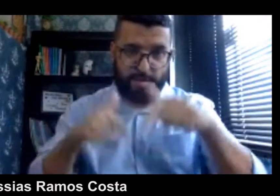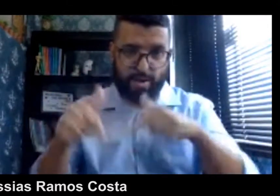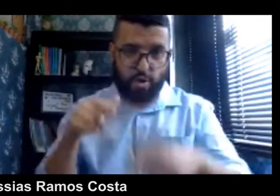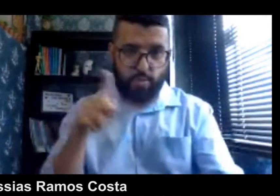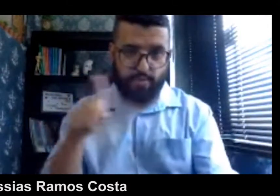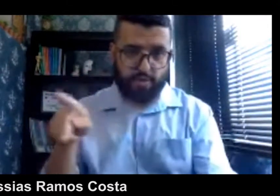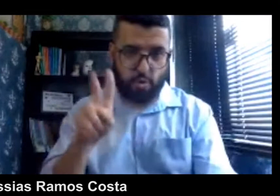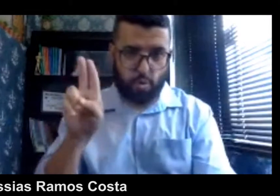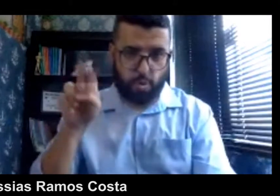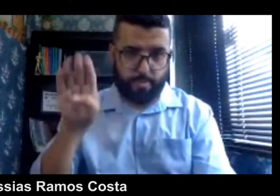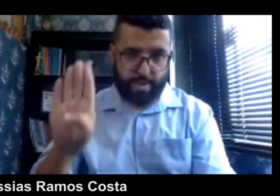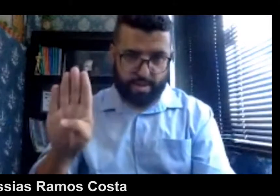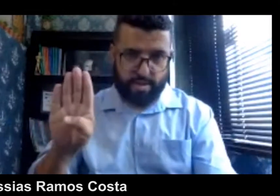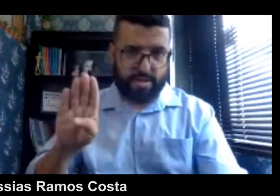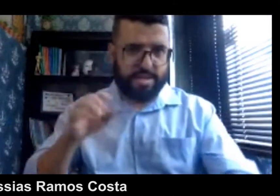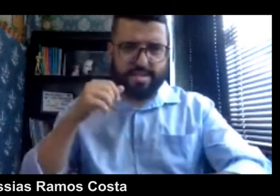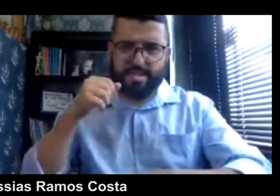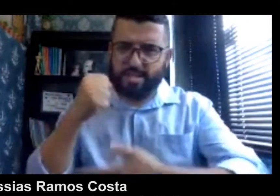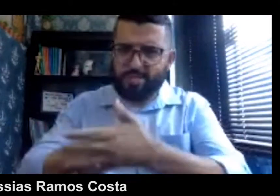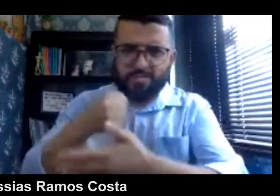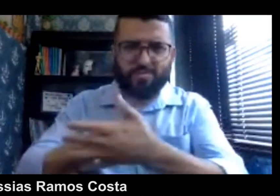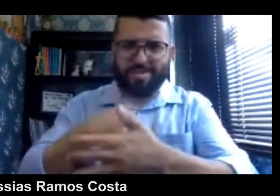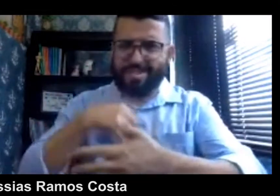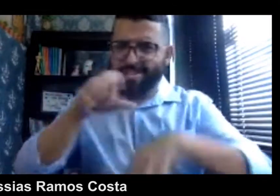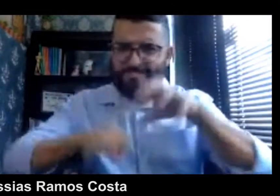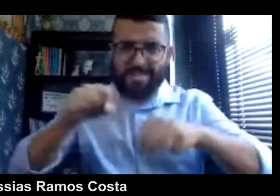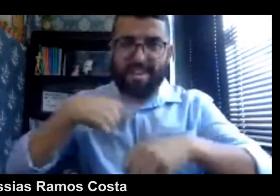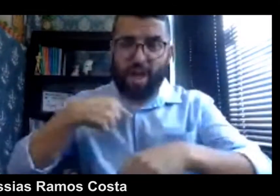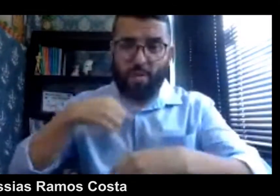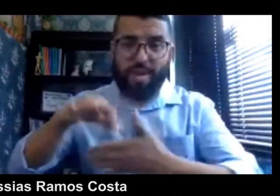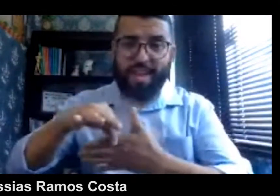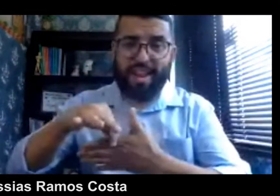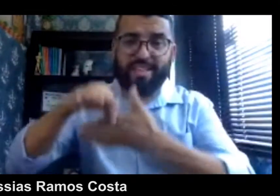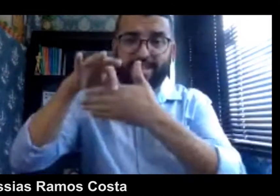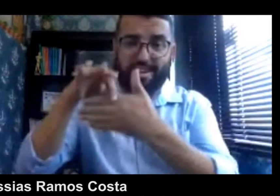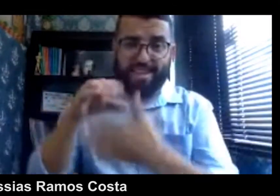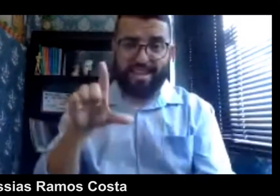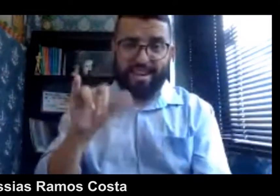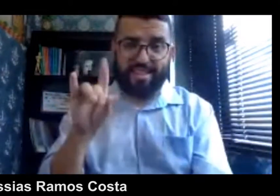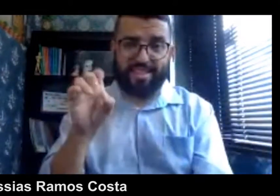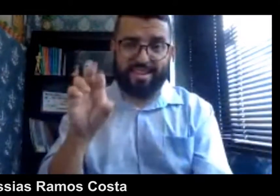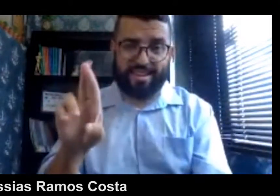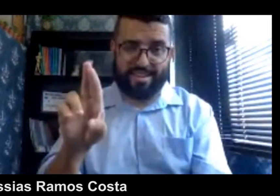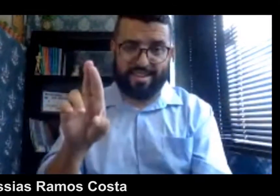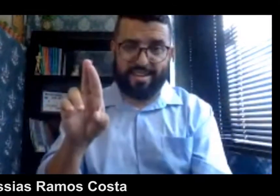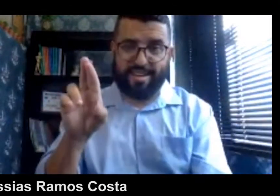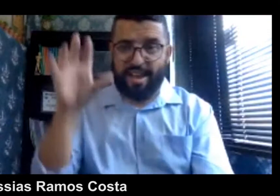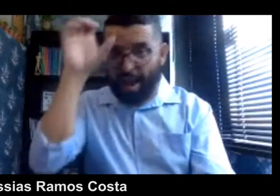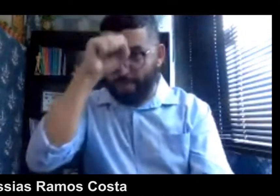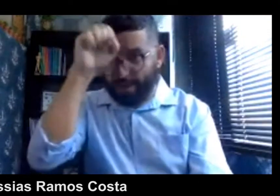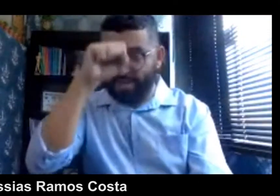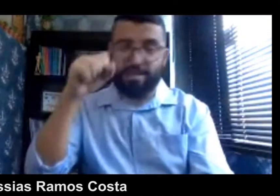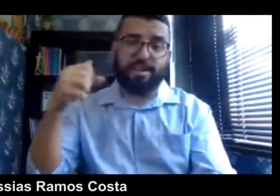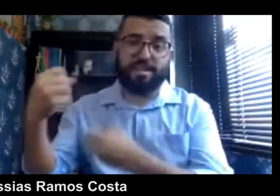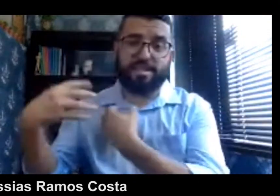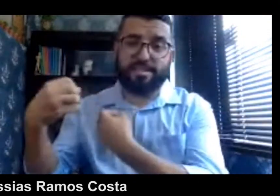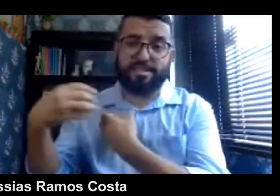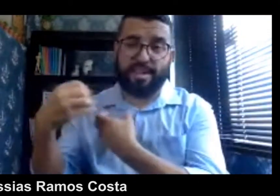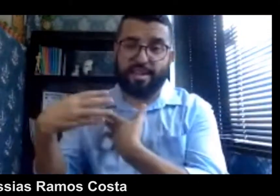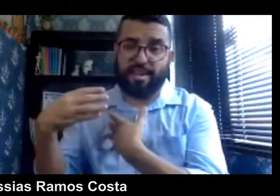E assim, sempre com muita luta, eu tive uma referência, um líder que me ensinou a aprender a